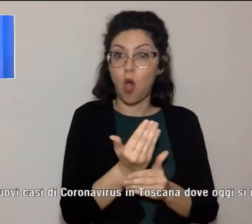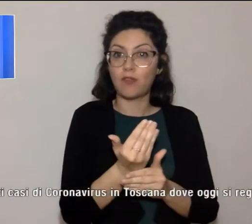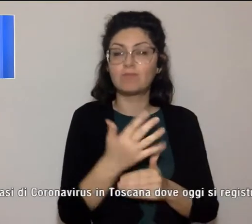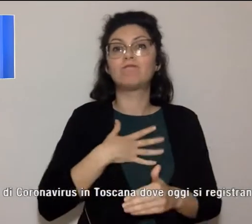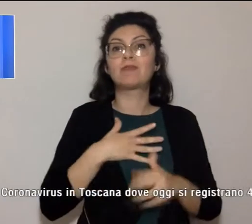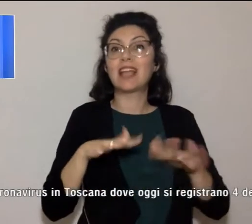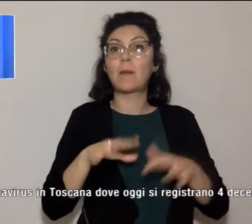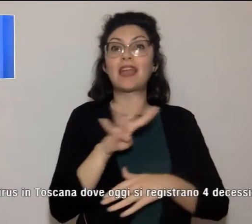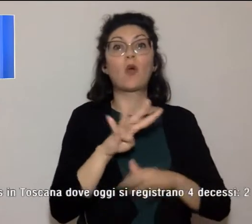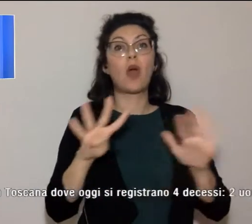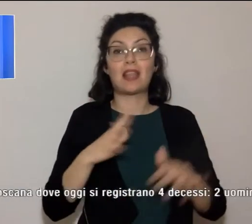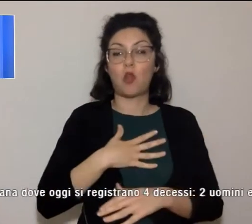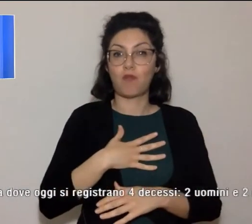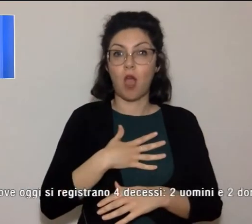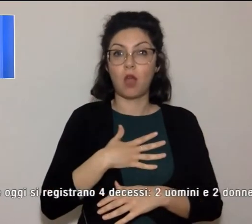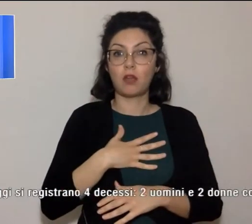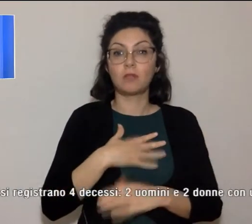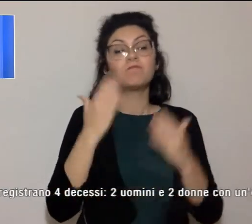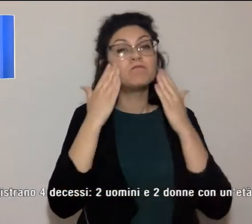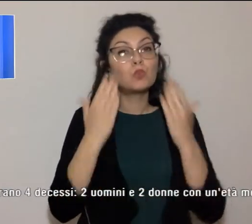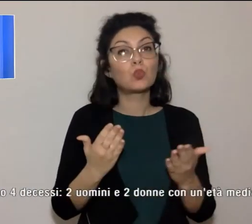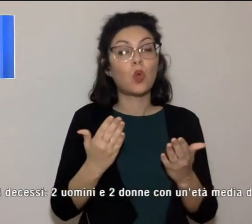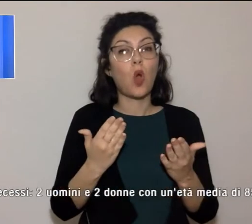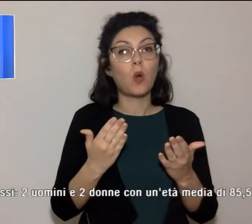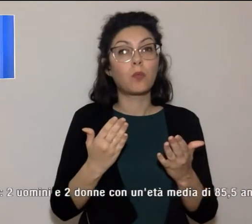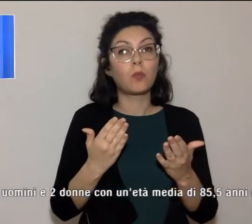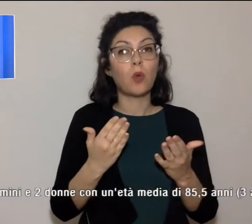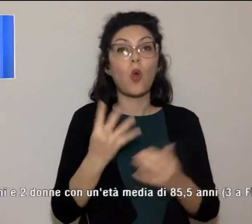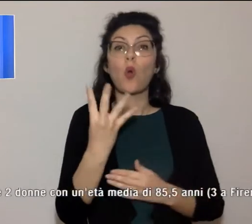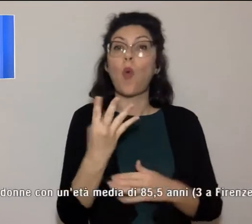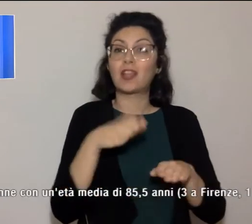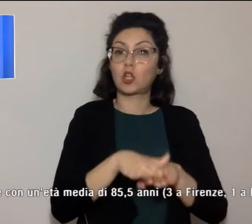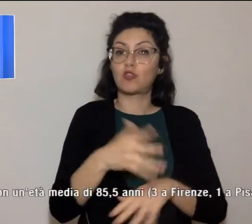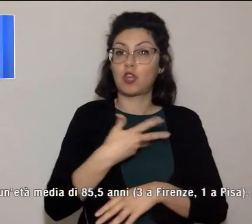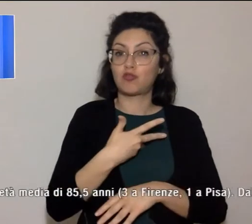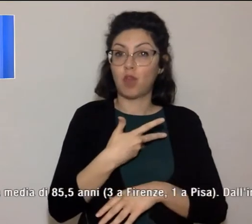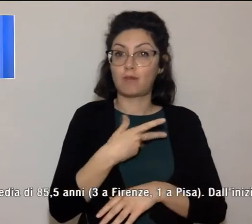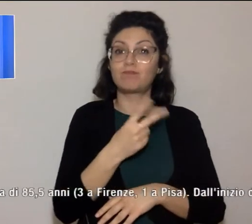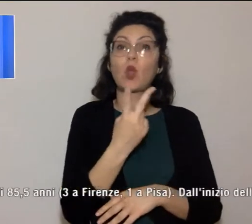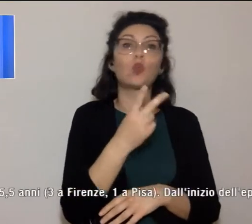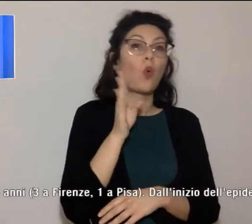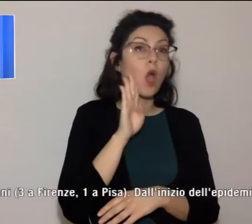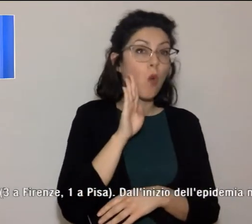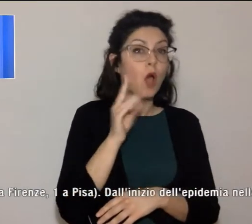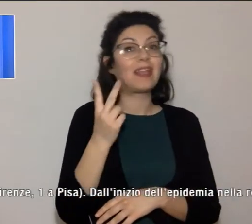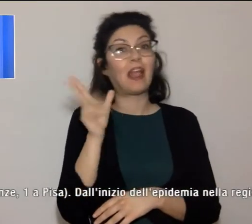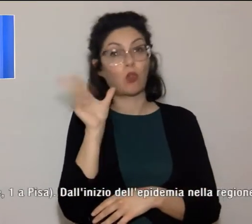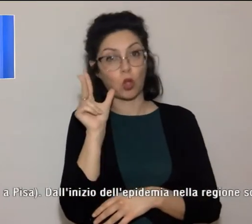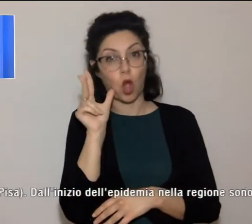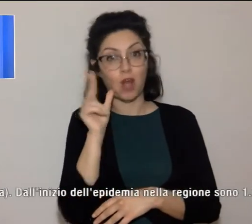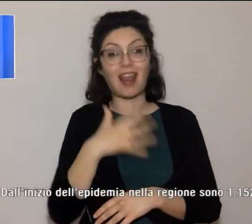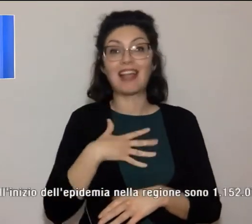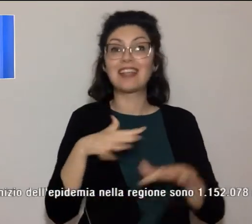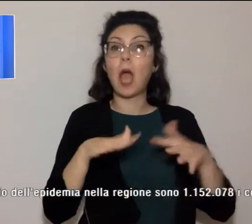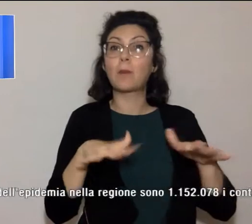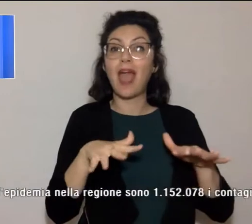anni e purtroppo si registrano 4 decessi. Si tratta di 2 uomini e 2 donne.'età media è